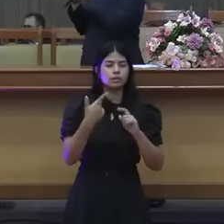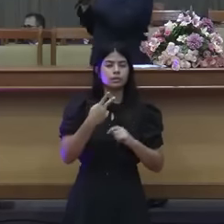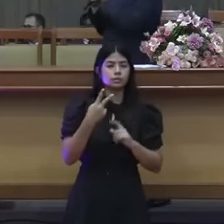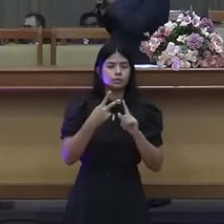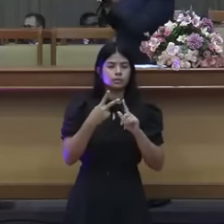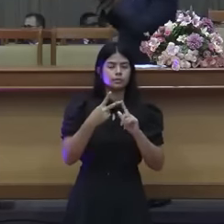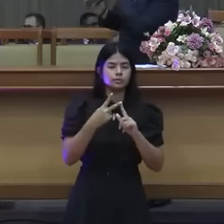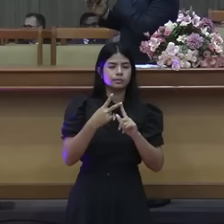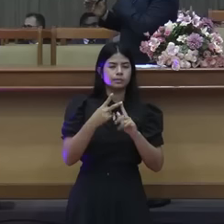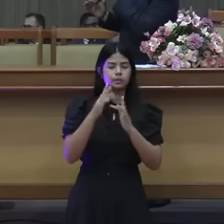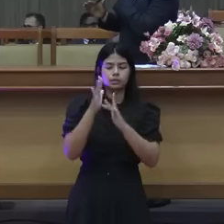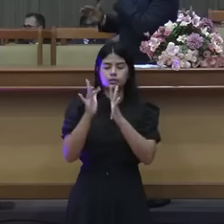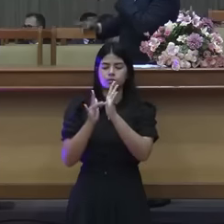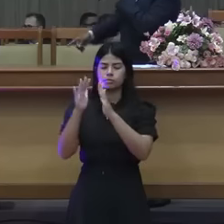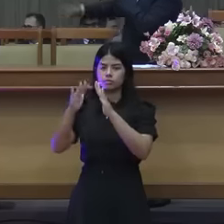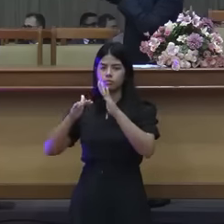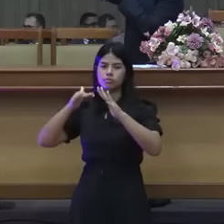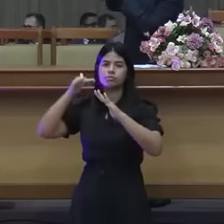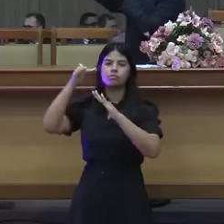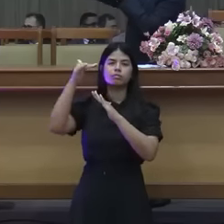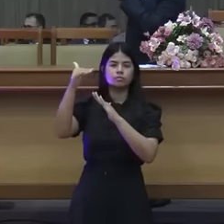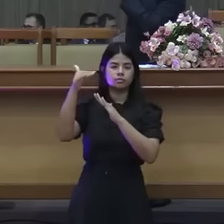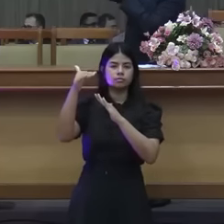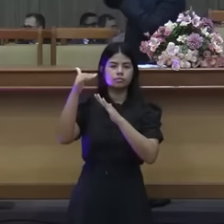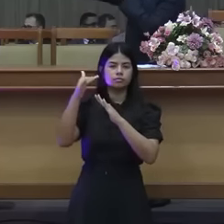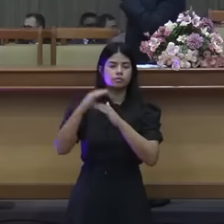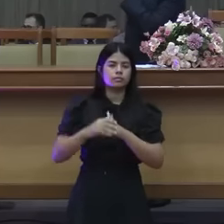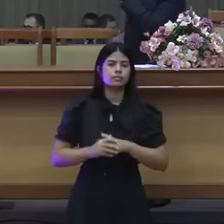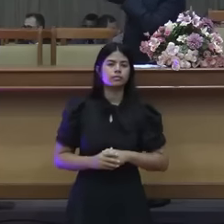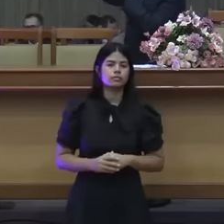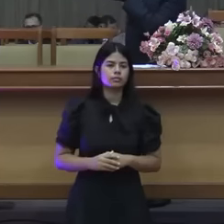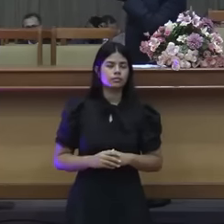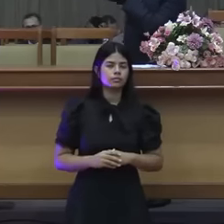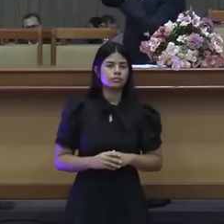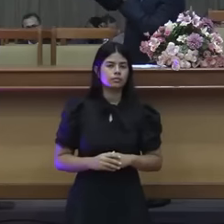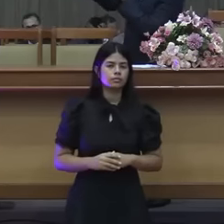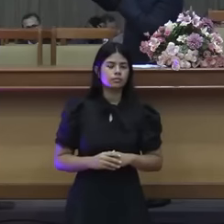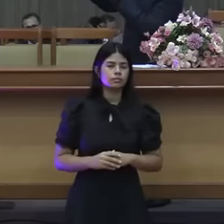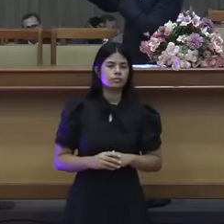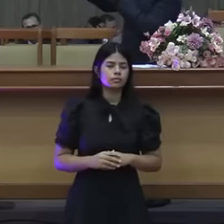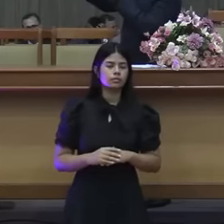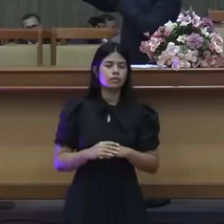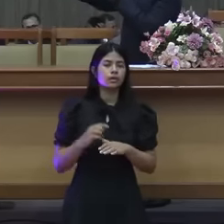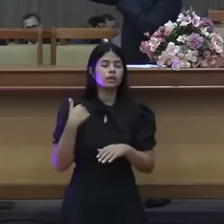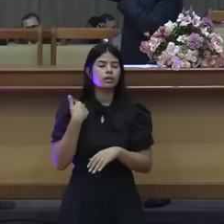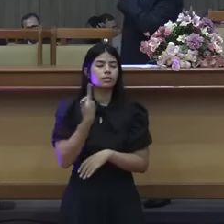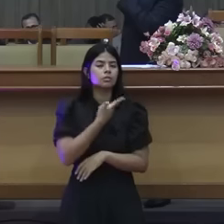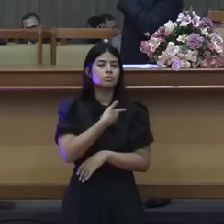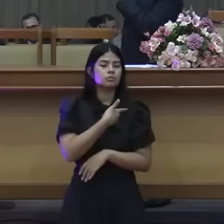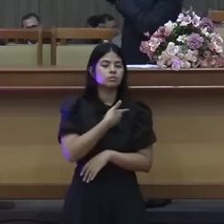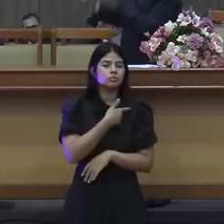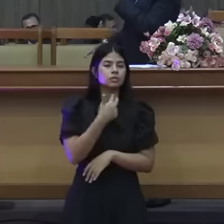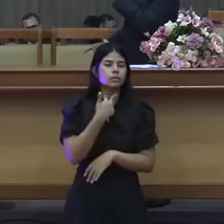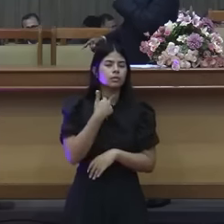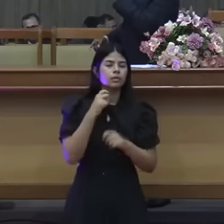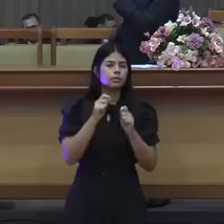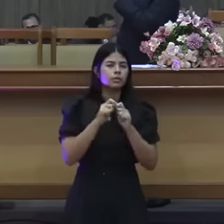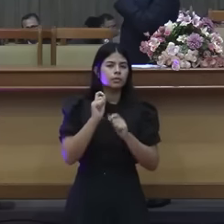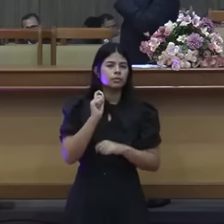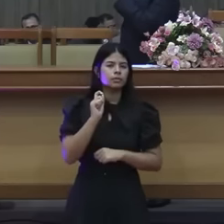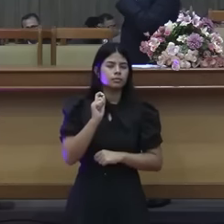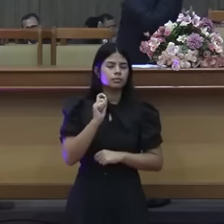templo está aí não devemos colocar as tradições humanas em posição maior